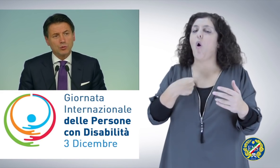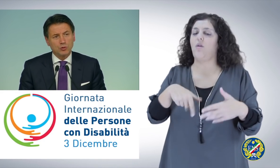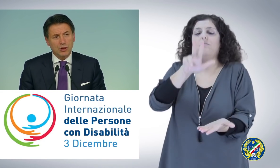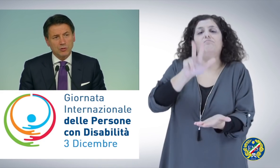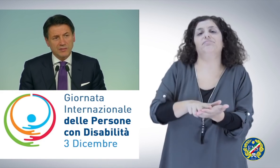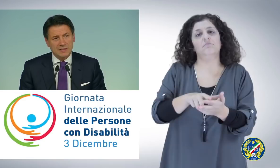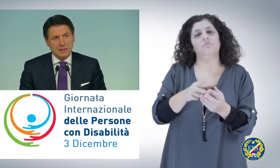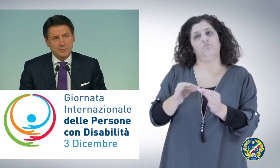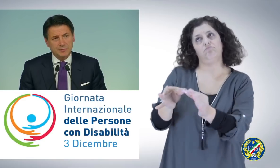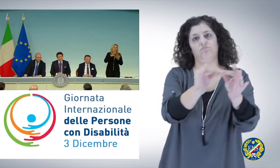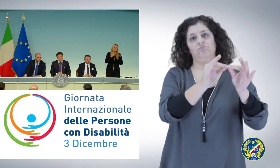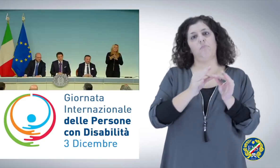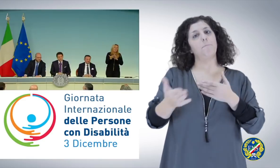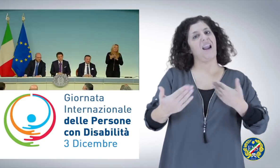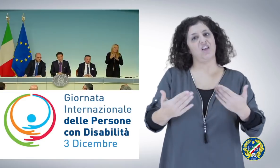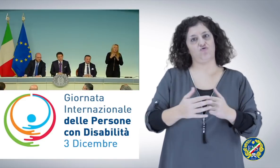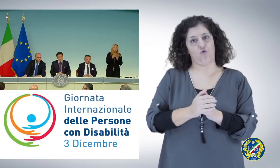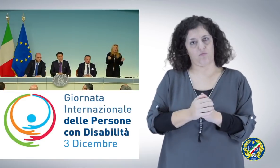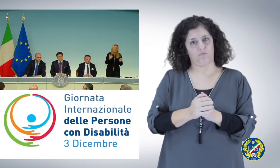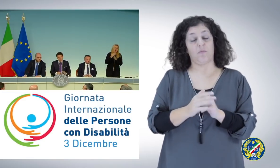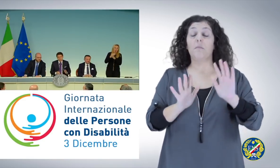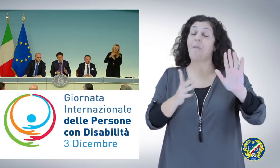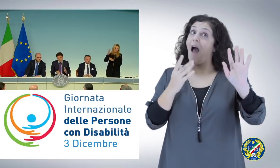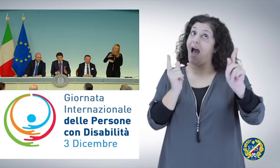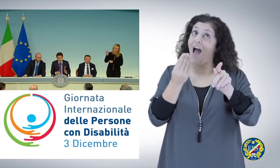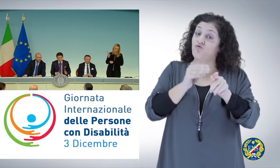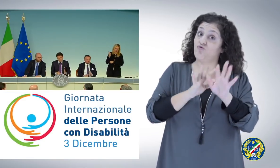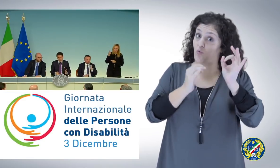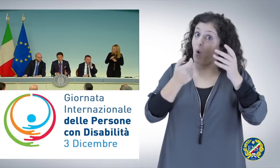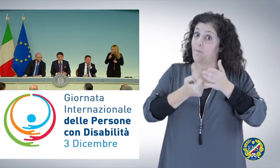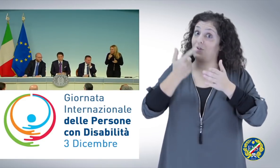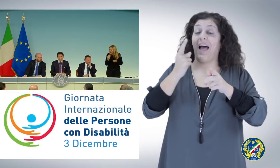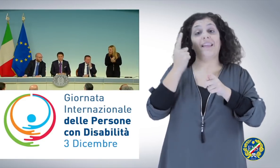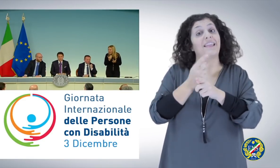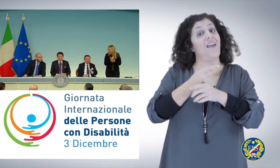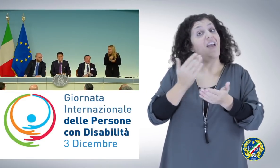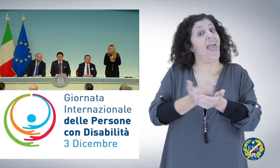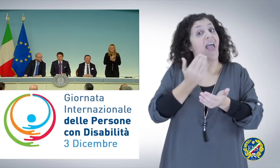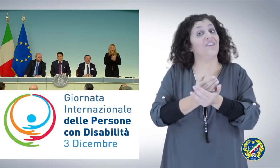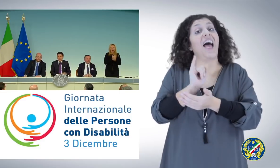soluzione condivisa che posso evitare ecco lo preciso che posso evitare le infrazioni ovviamente